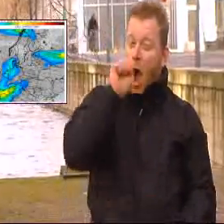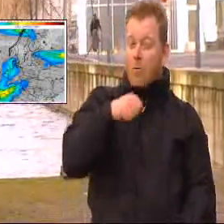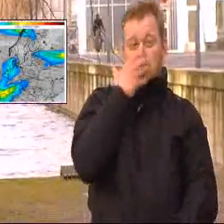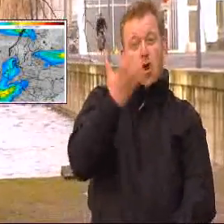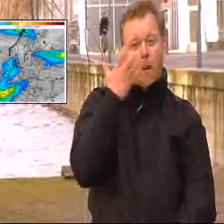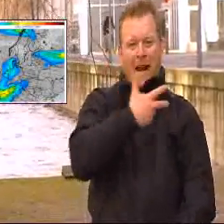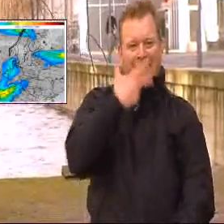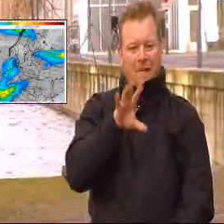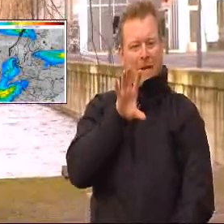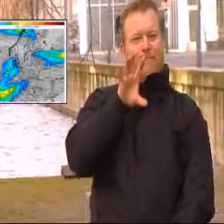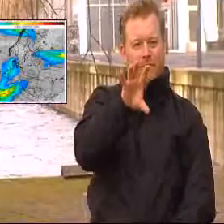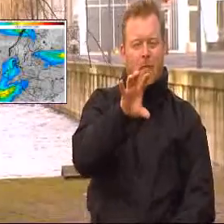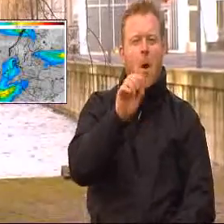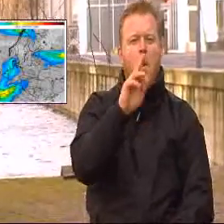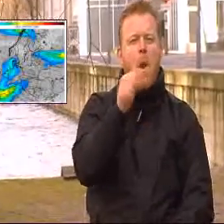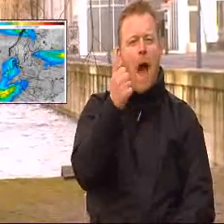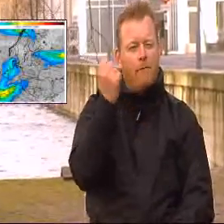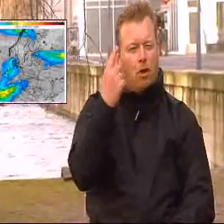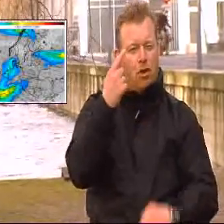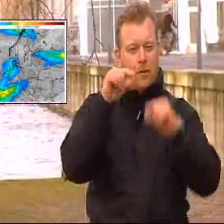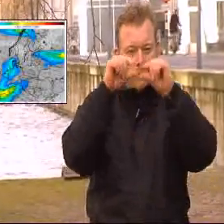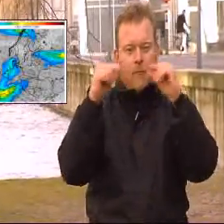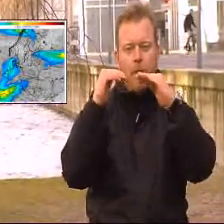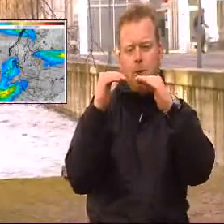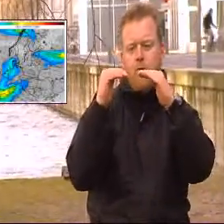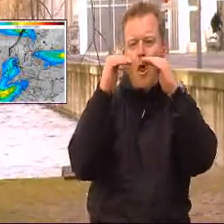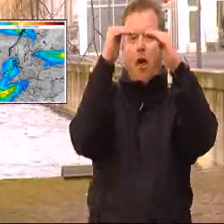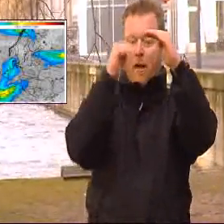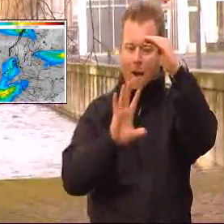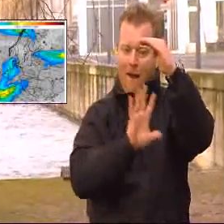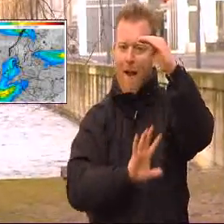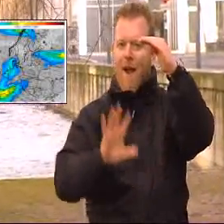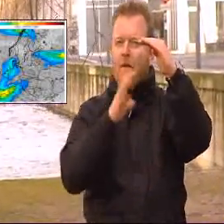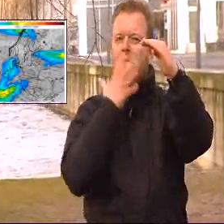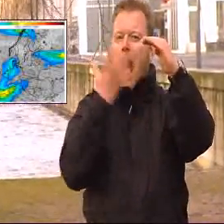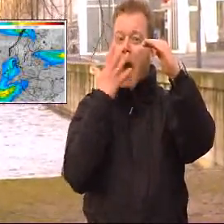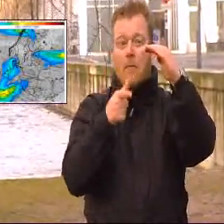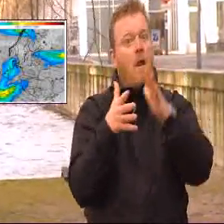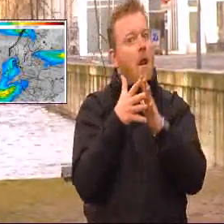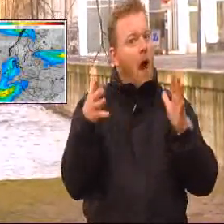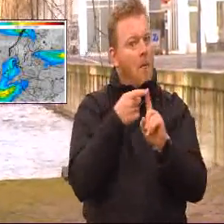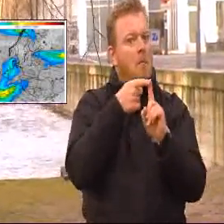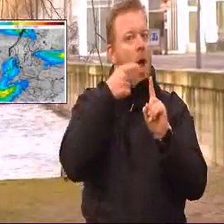I sommerperioden flytter polarfronten sig nordpå, og vi kan i lange perioder ligge på den varme side af polarfronten. Og det betyder, at vi får godt vejr.